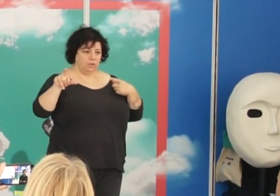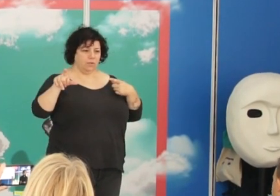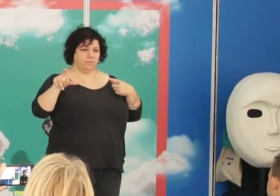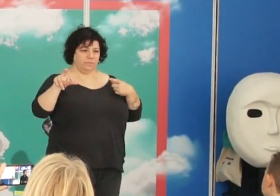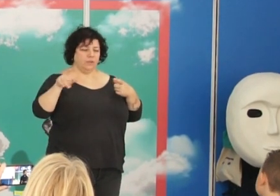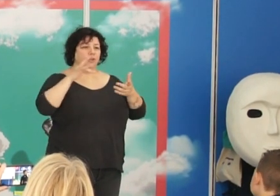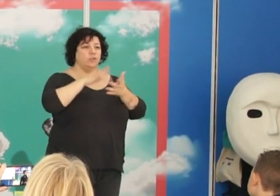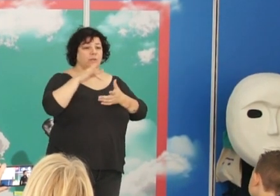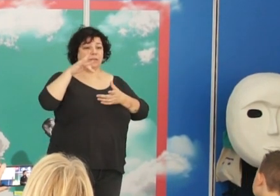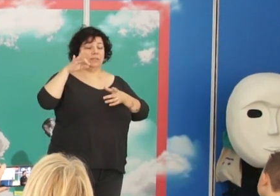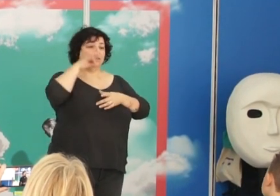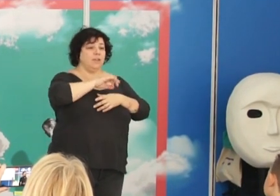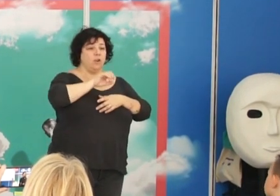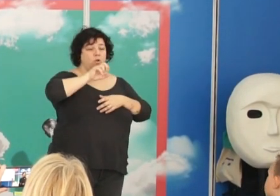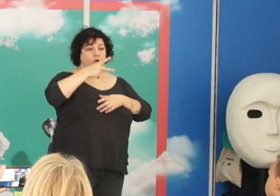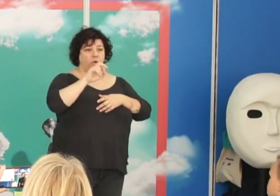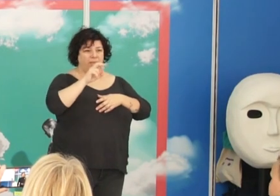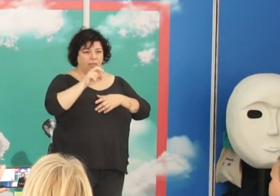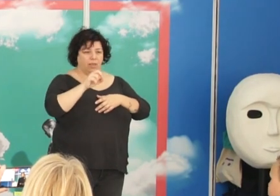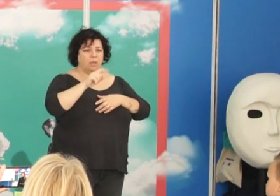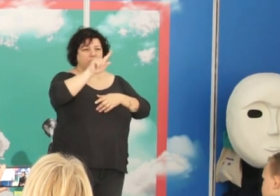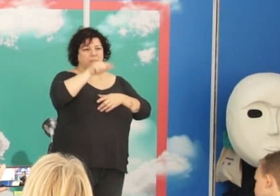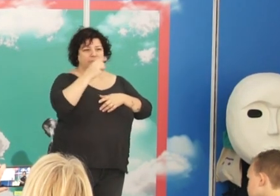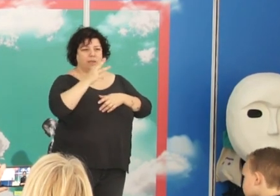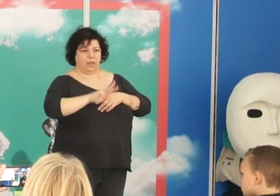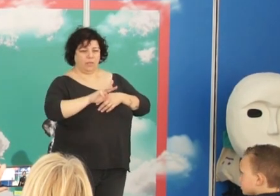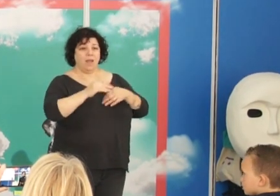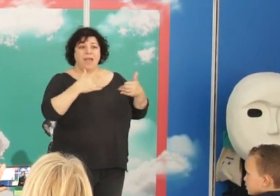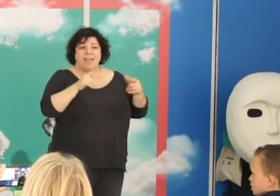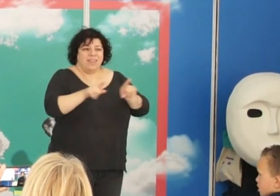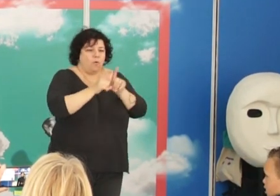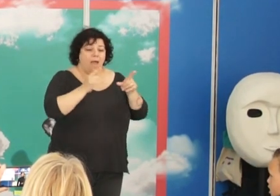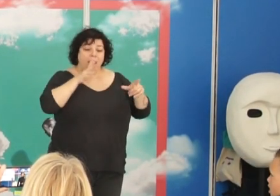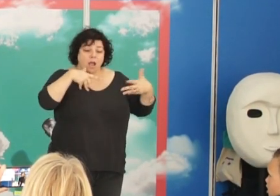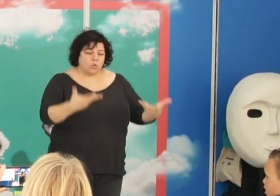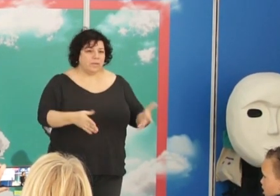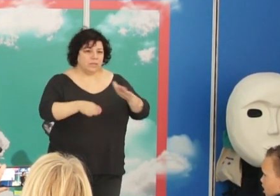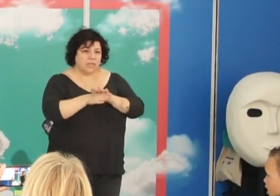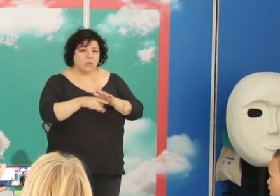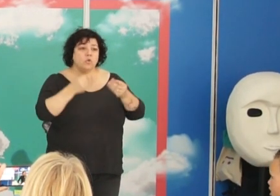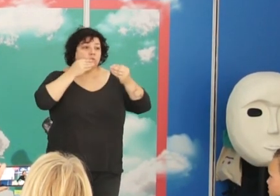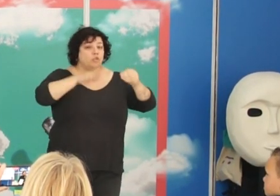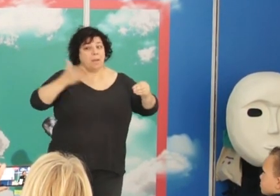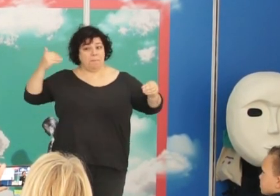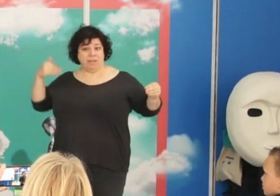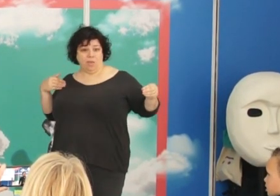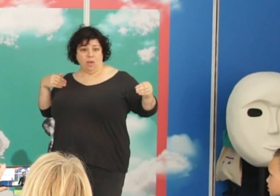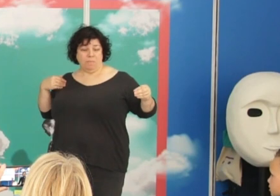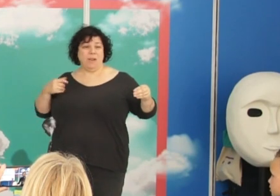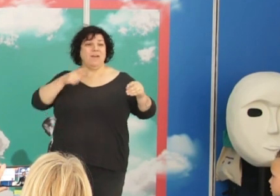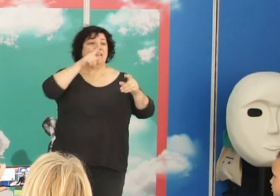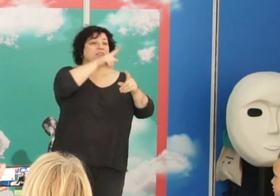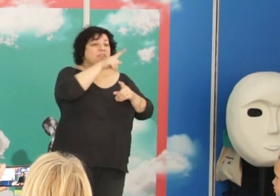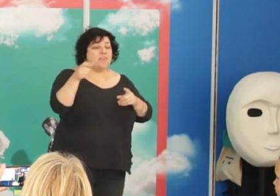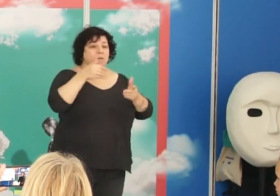a mediados del siglo XX, primer tercio del siglo XX, pero es igual, es algo que está pasando, que yo voy a contar una historia, pero hay más de